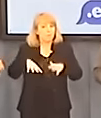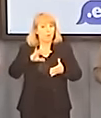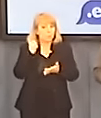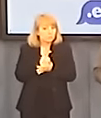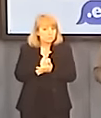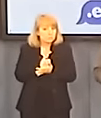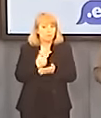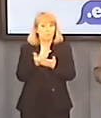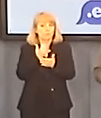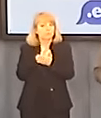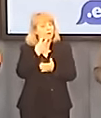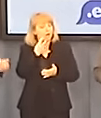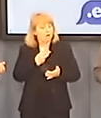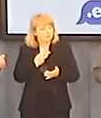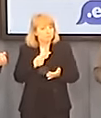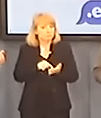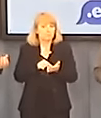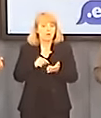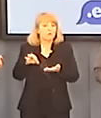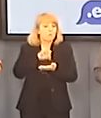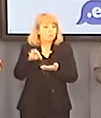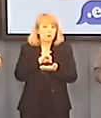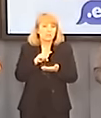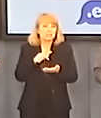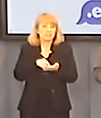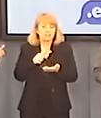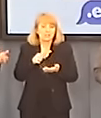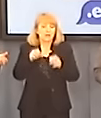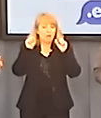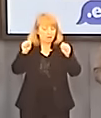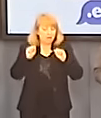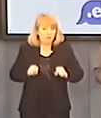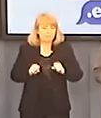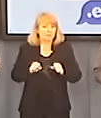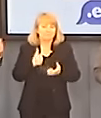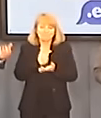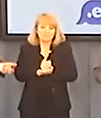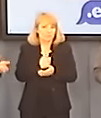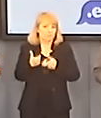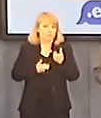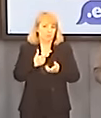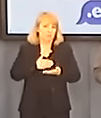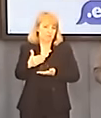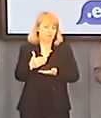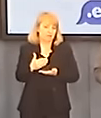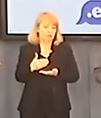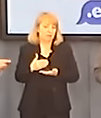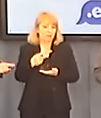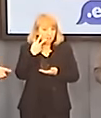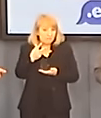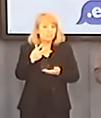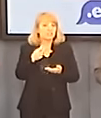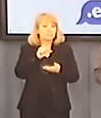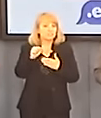o odnawialnych źródłach energii ten wspaniały projekt praktycznie nie może ruszyć, mimo że przykładowe domy już stoją, mimo że można to zobaczyć,